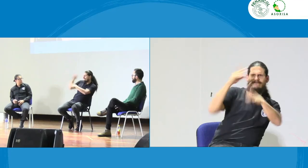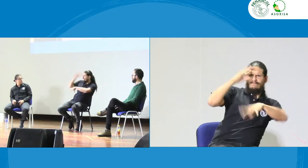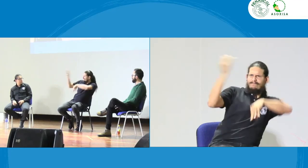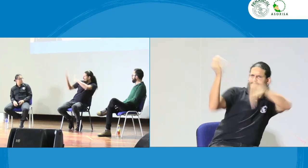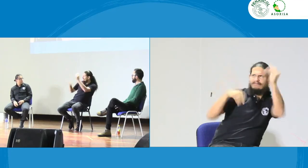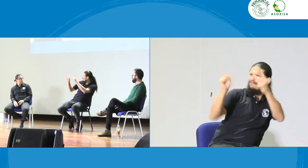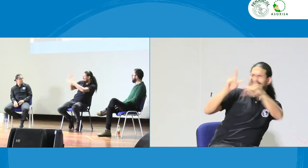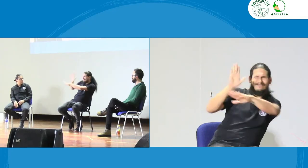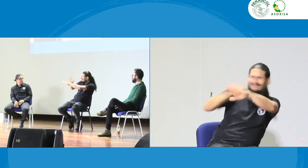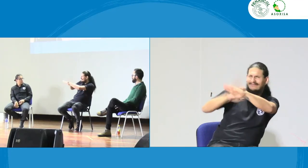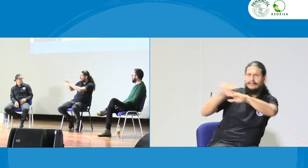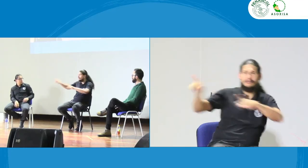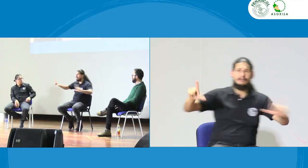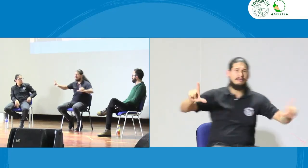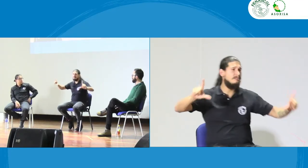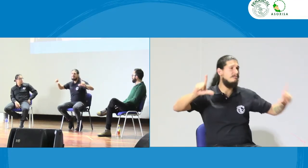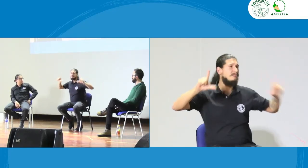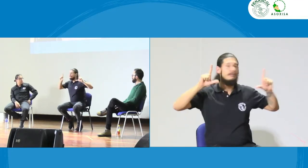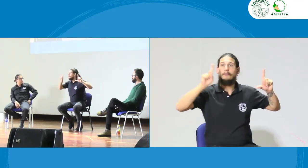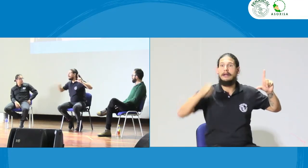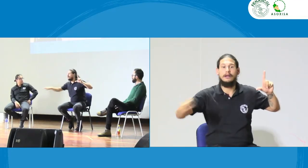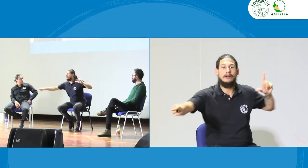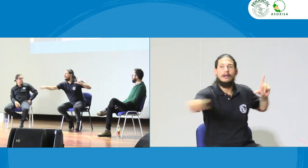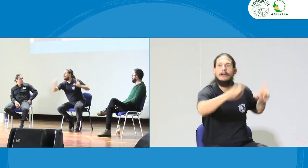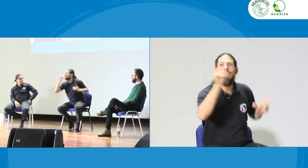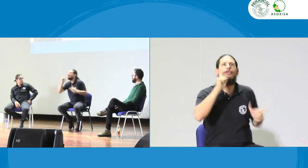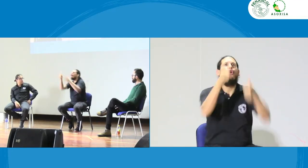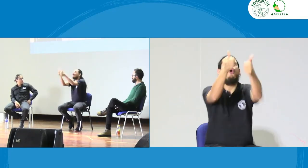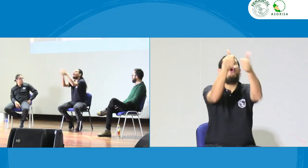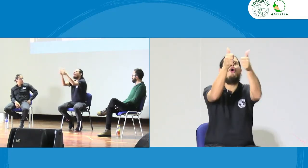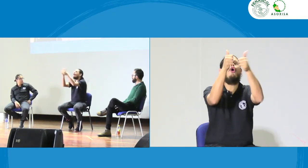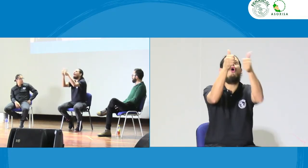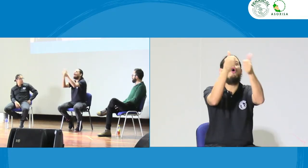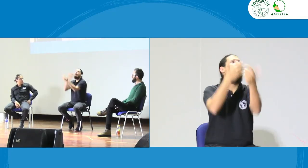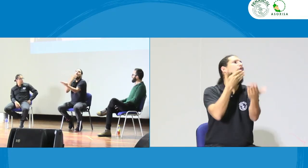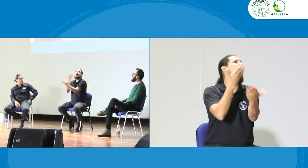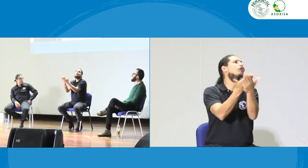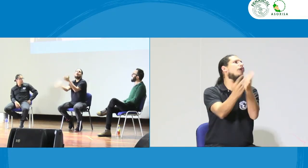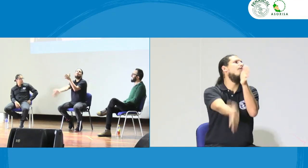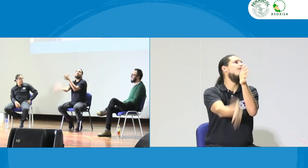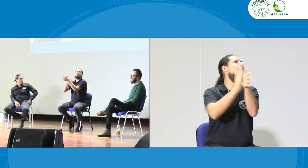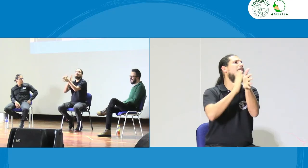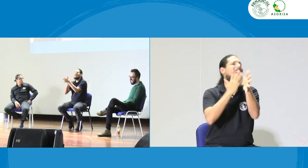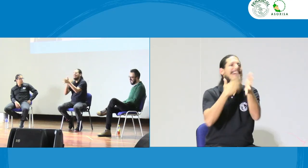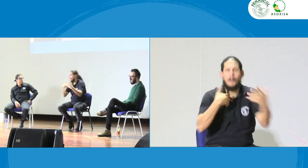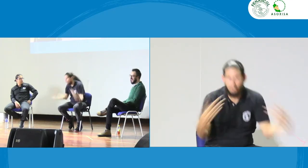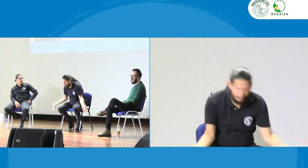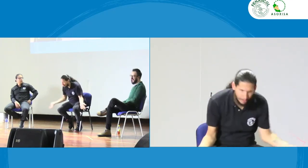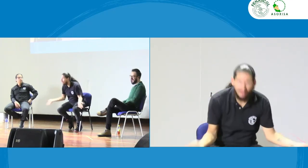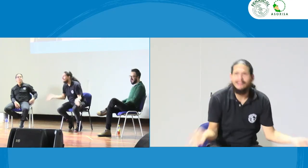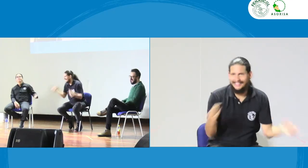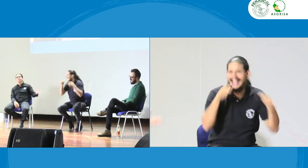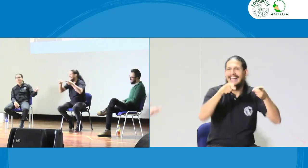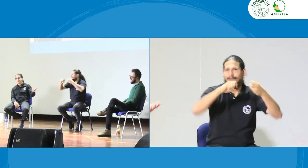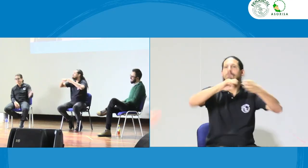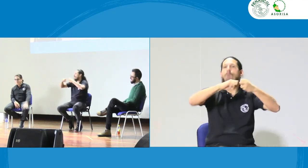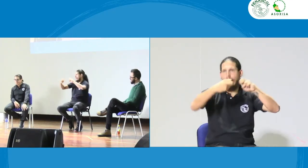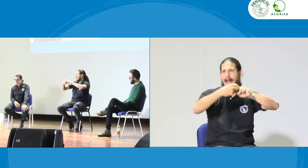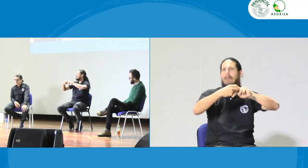protagonismo y hay personas sordas líderes que dicen no estoy en desacuerdo con tu actitud con tu comportamiento y hay personas sordas que dicen sí es que gracias